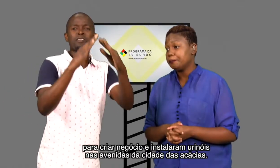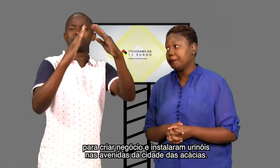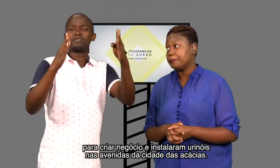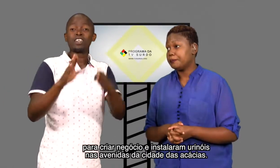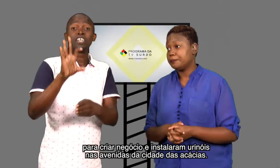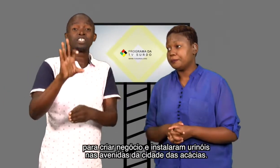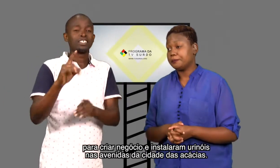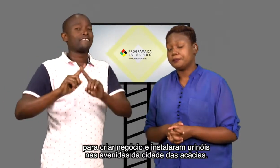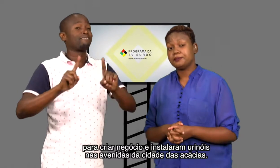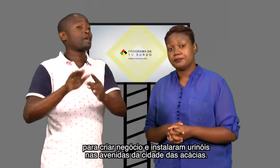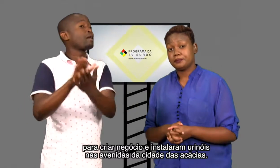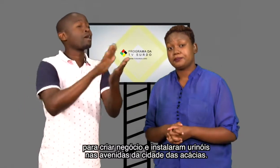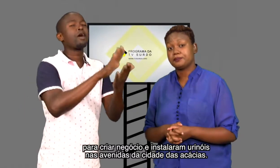avenidas da cidade das Acácias.